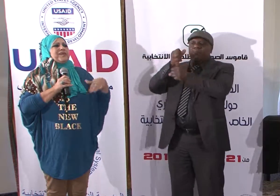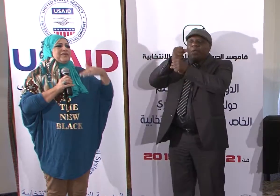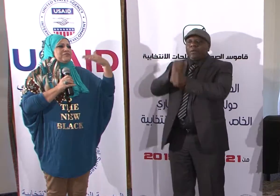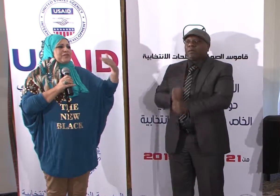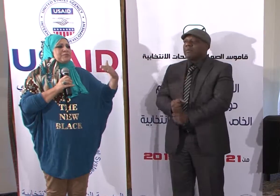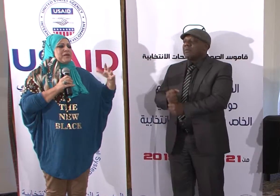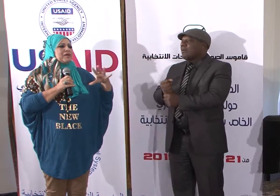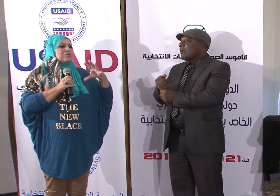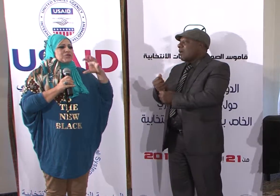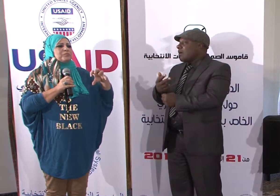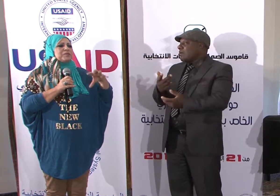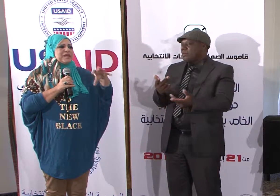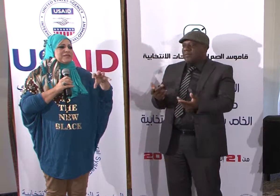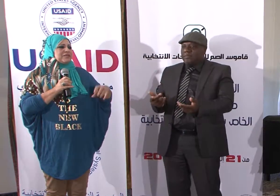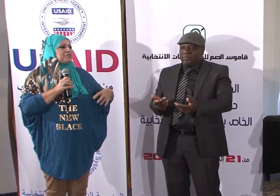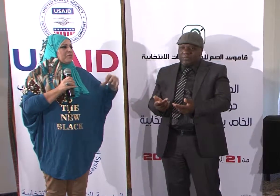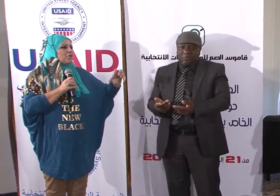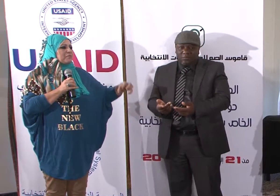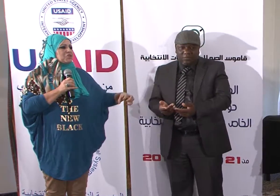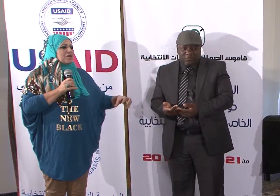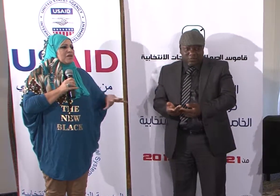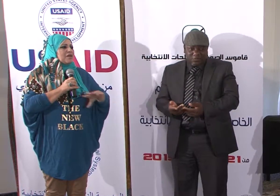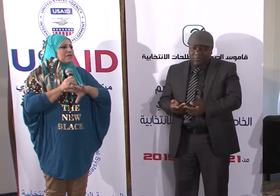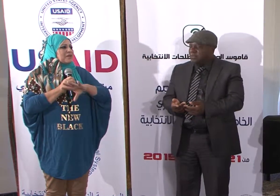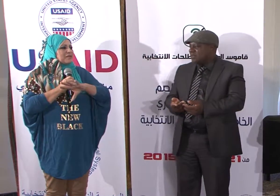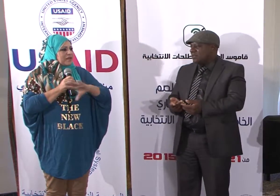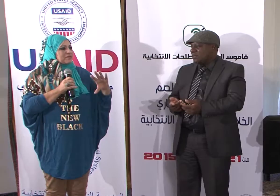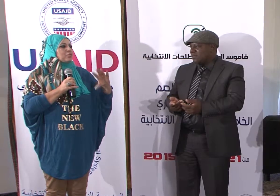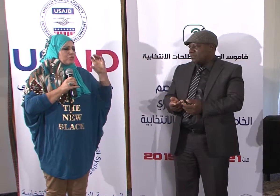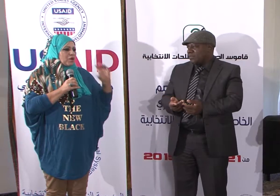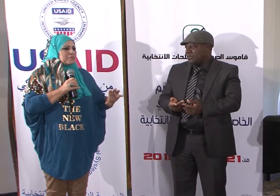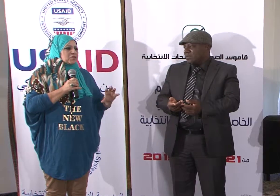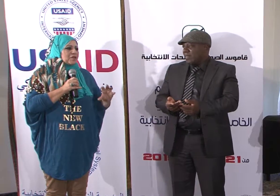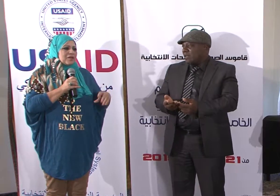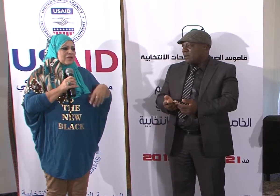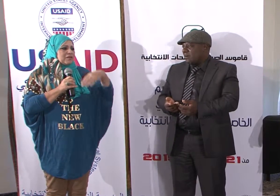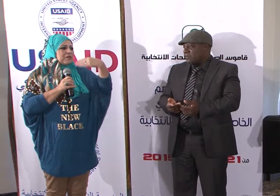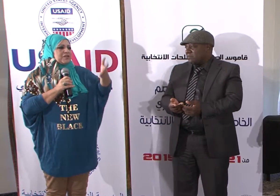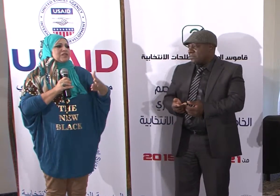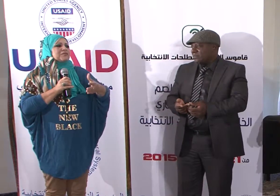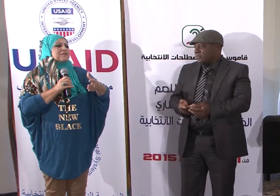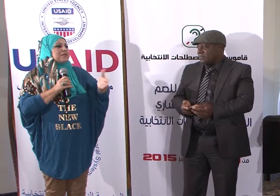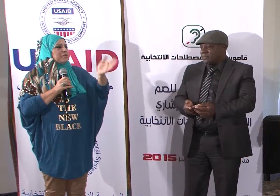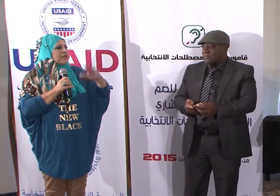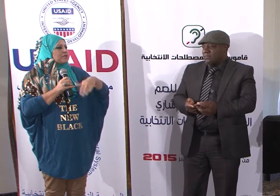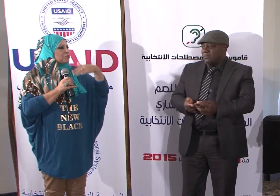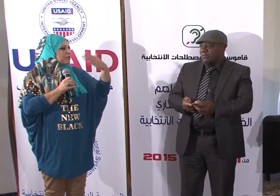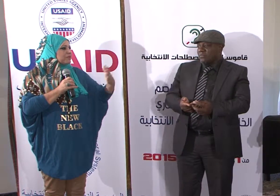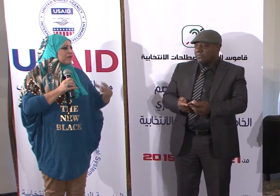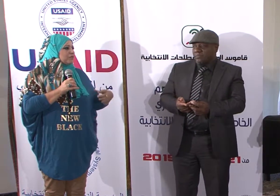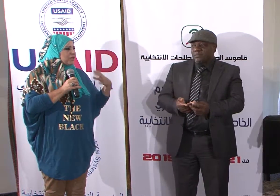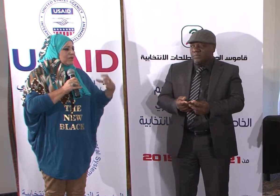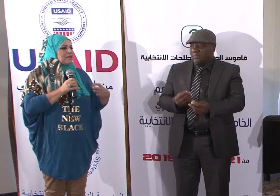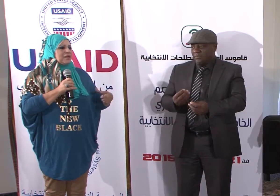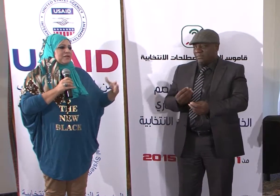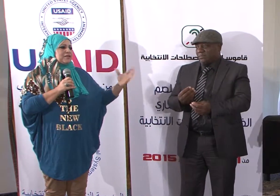فنحن في ليبيا السم بالذات يعني فئة مهمشة تكاد تكون مهمشة لأننا ما حدناش لا اتصالنا بالخارج ولا